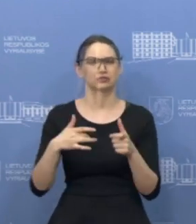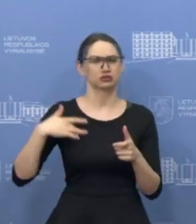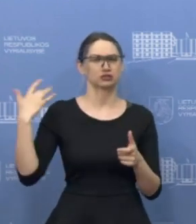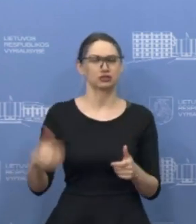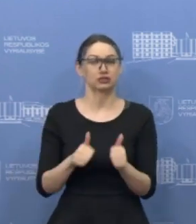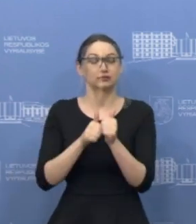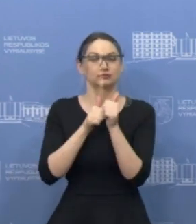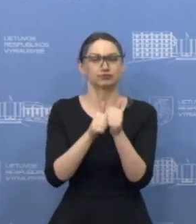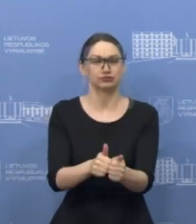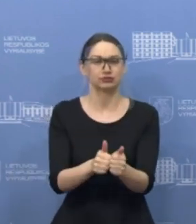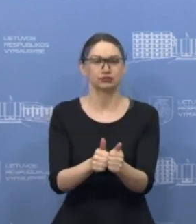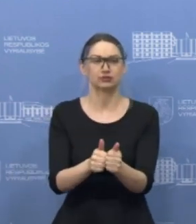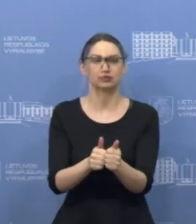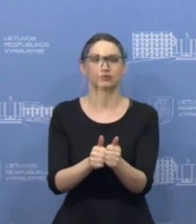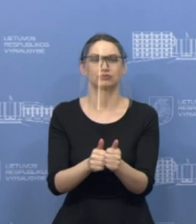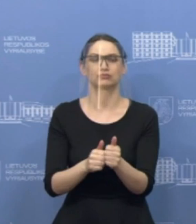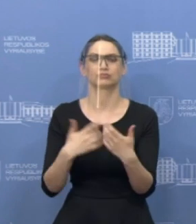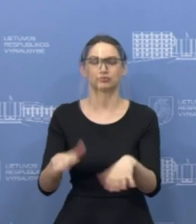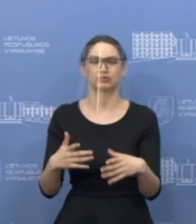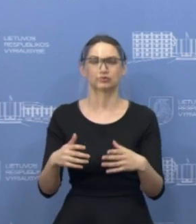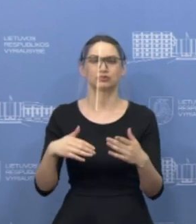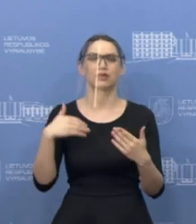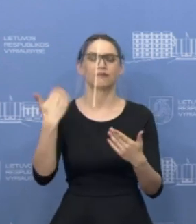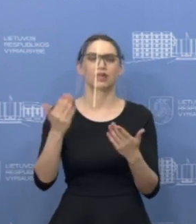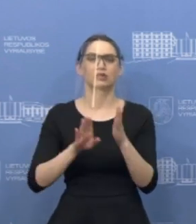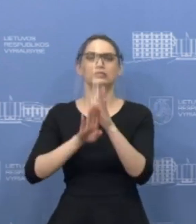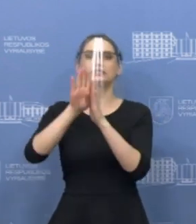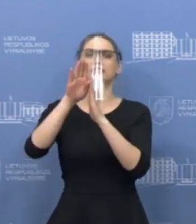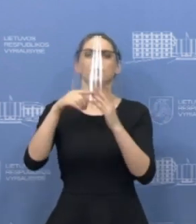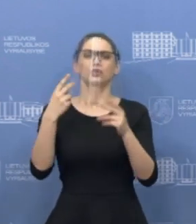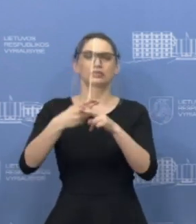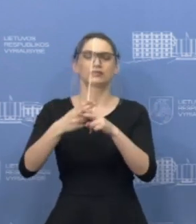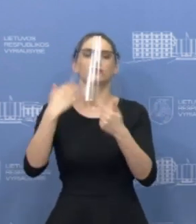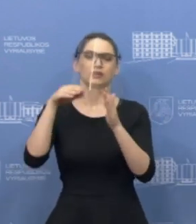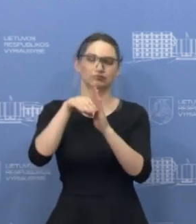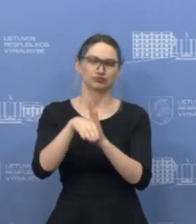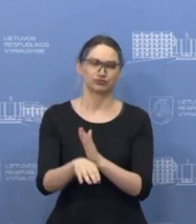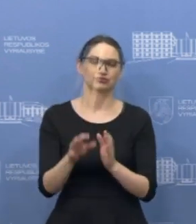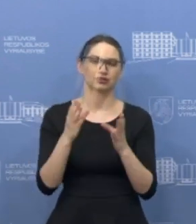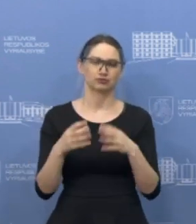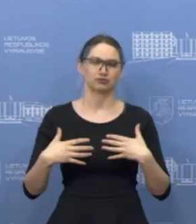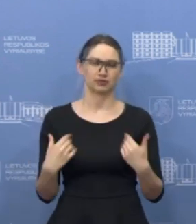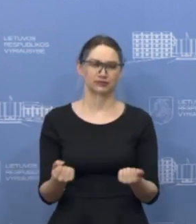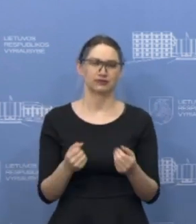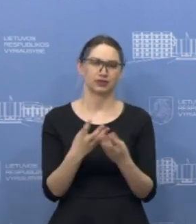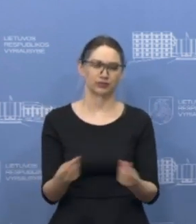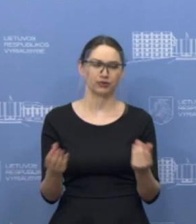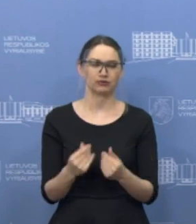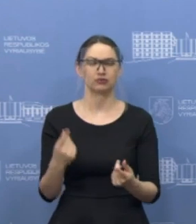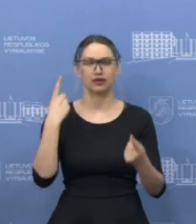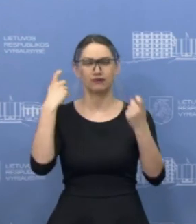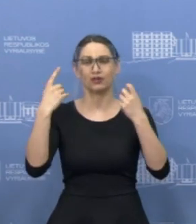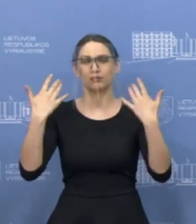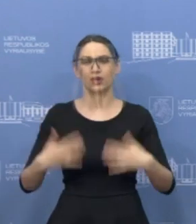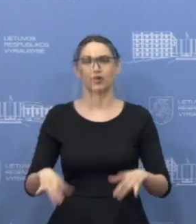pika ir tuo greičiau pradėsime gerąją prasme ristis nuokalnian. Tiek žinių su tuo, kaip mes